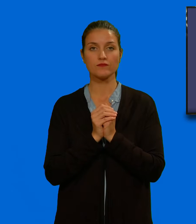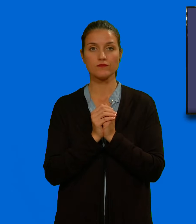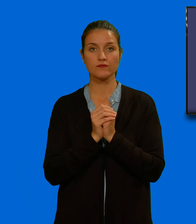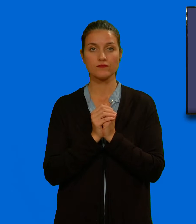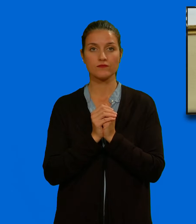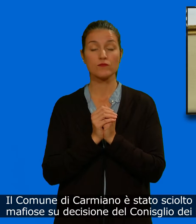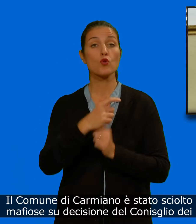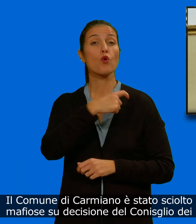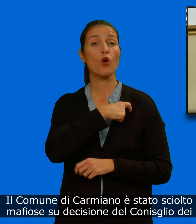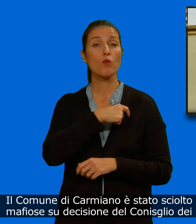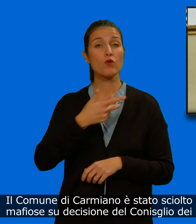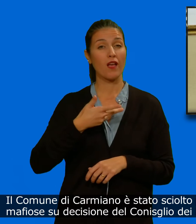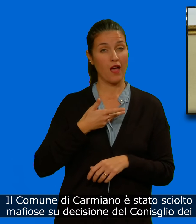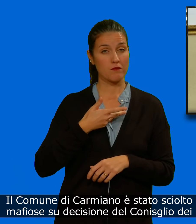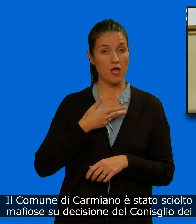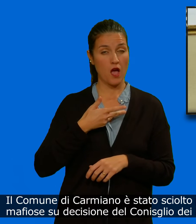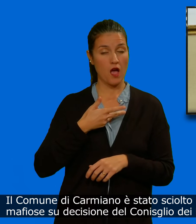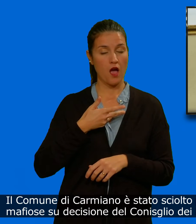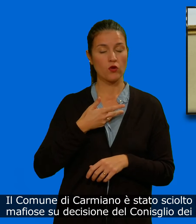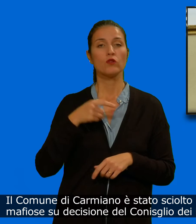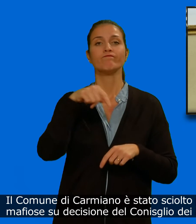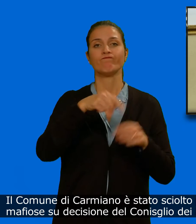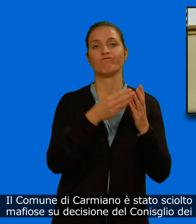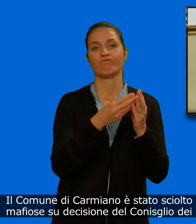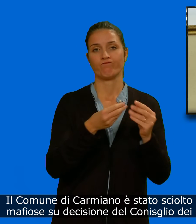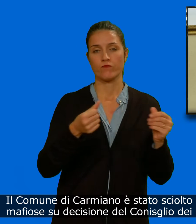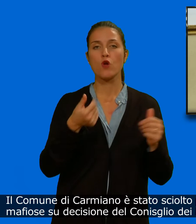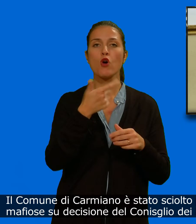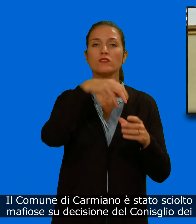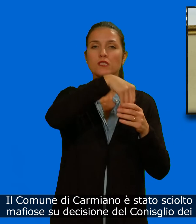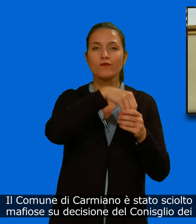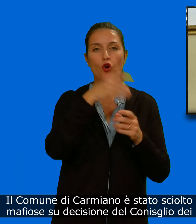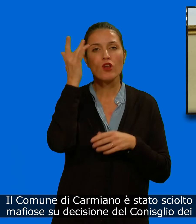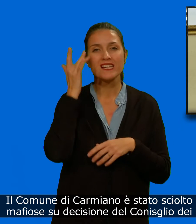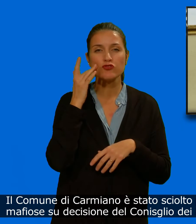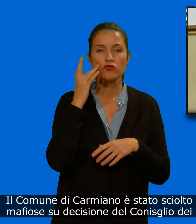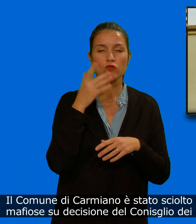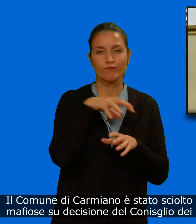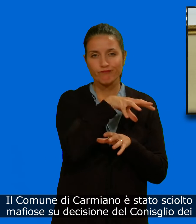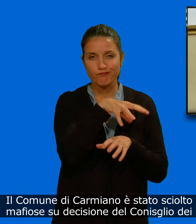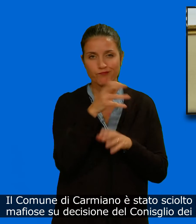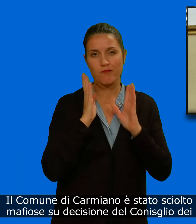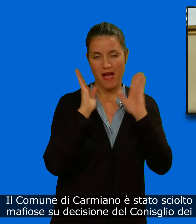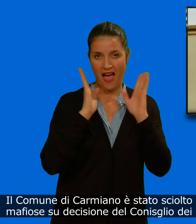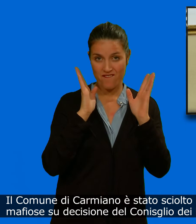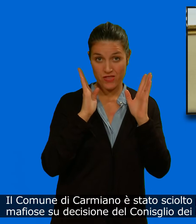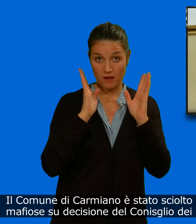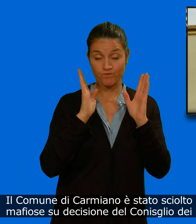Il Comune di Carmiano è stato sciolto per il rischio di infiltrazioni mafiose su